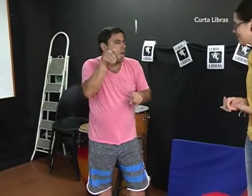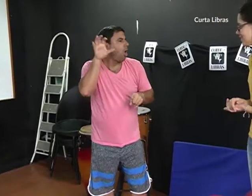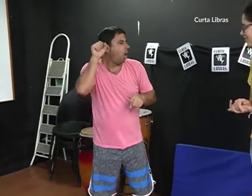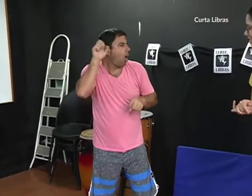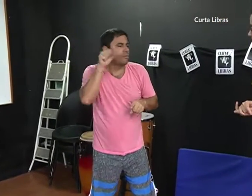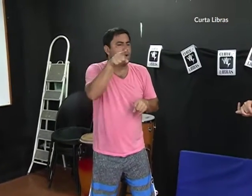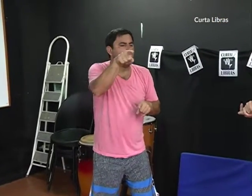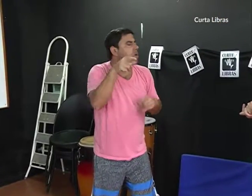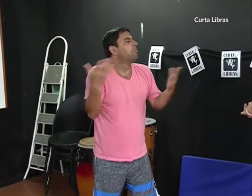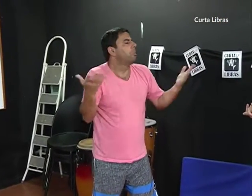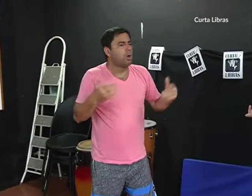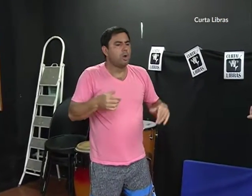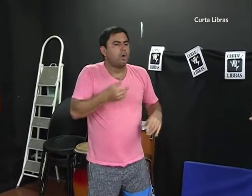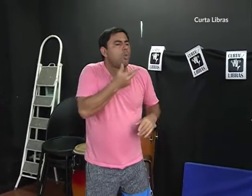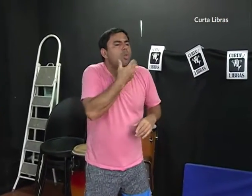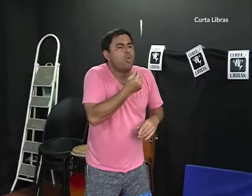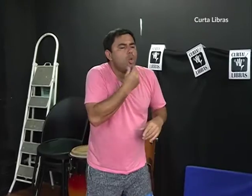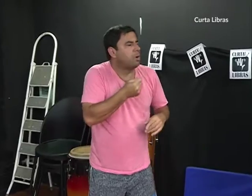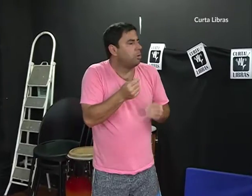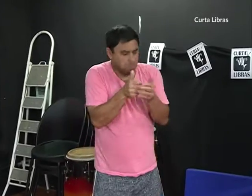Um homem ouvinte, mexendo no celular.